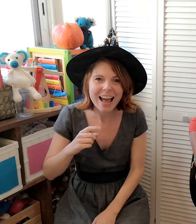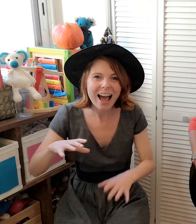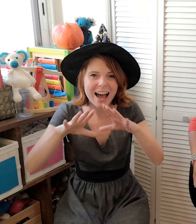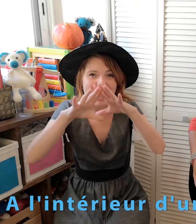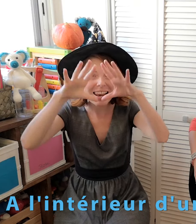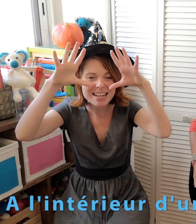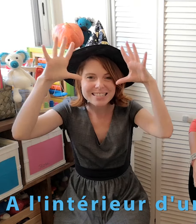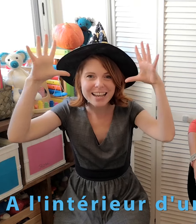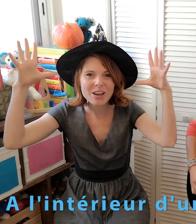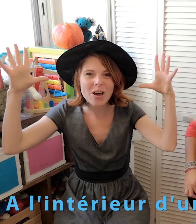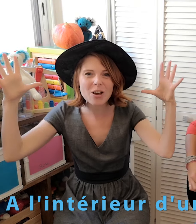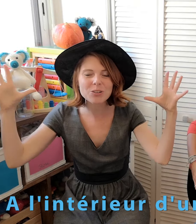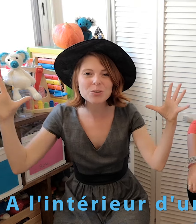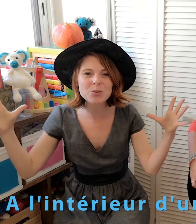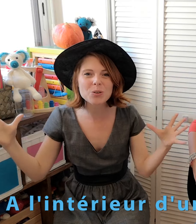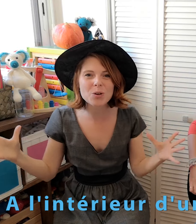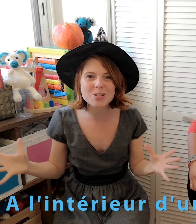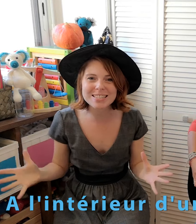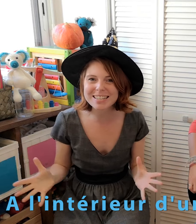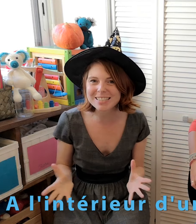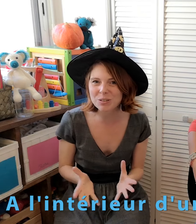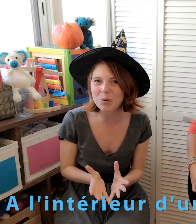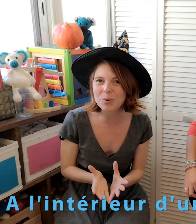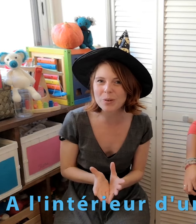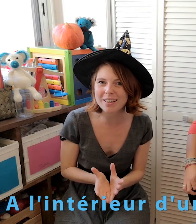A l'intérieur d'une citrouille